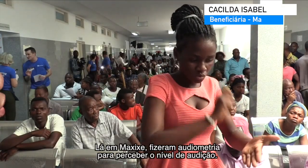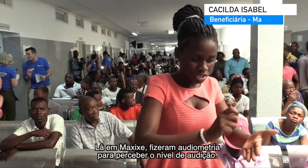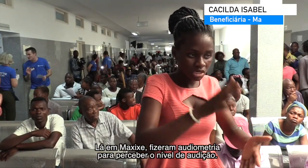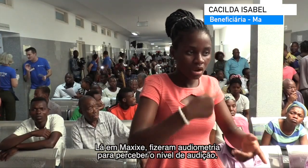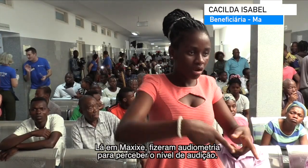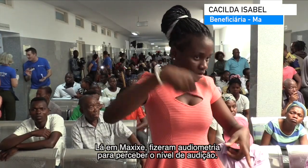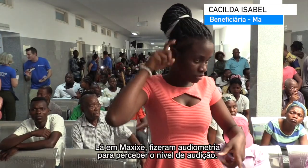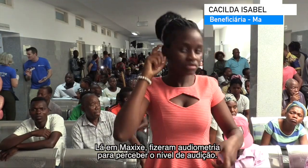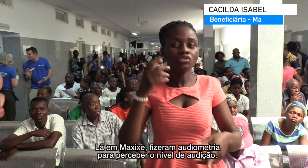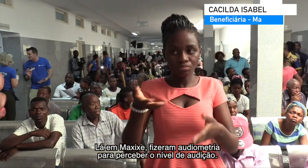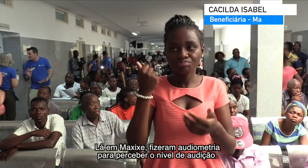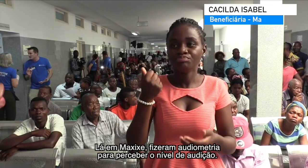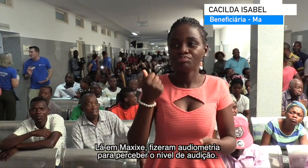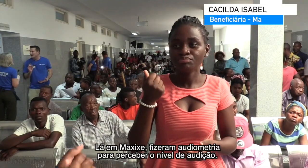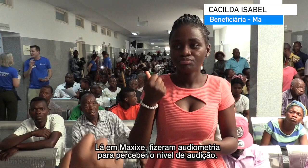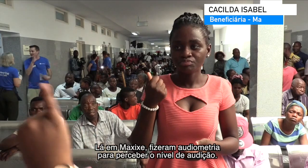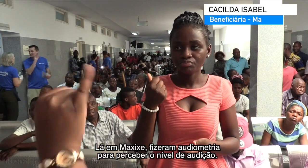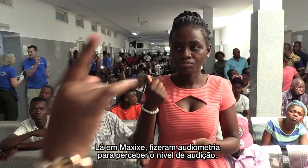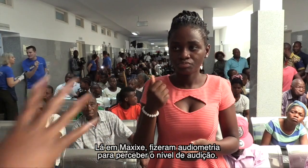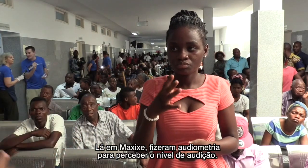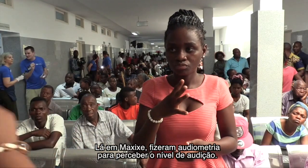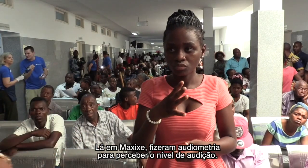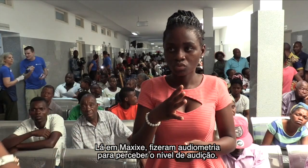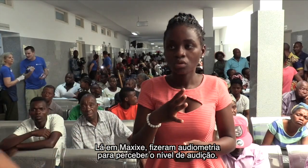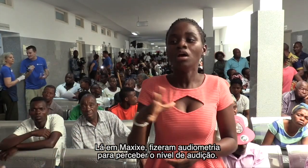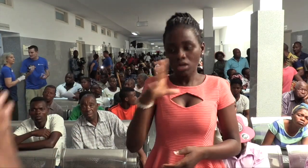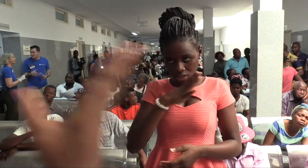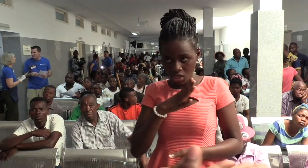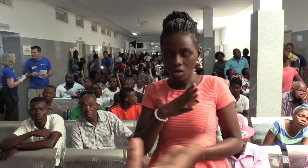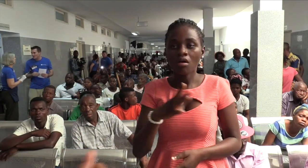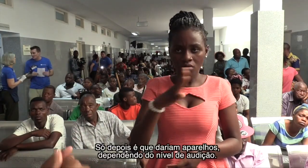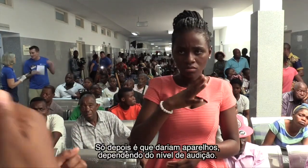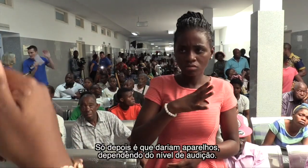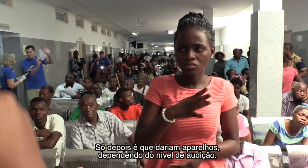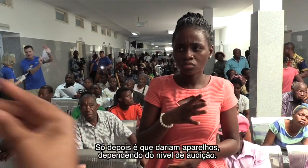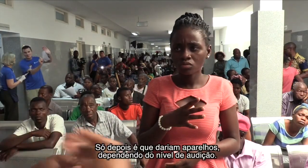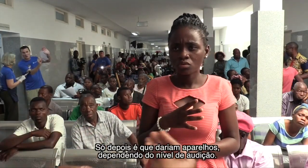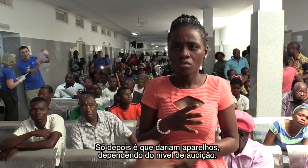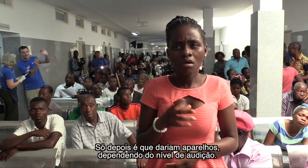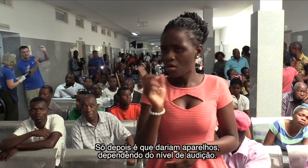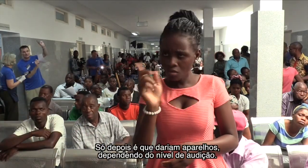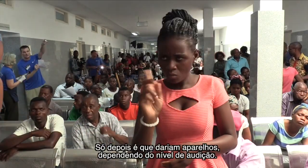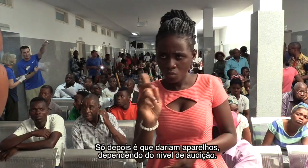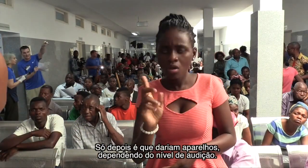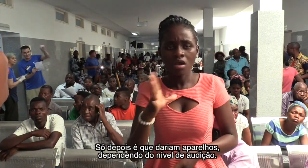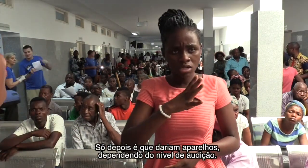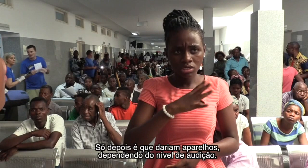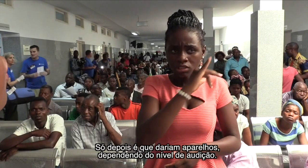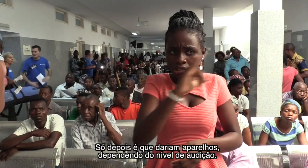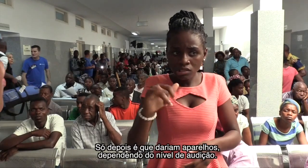fizeram-me audiometria para perceber o nível de audição. Só depois é que dariam os